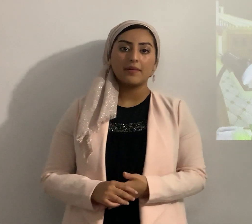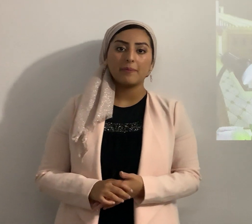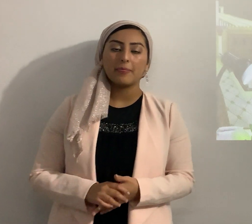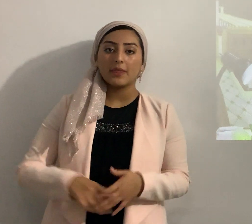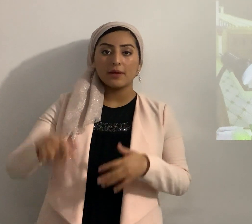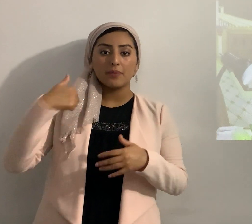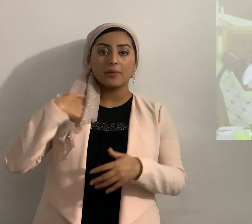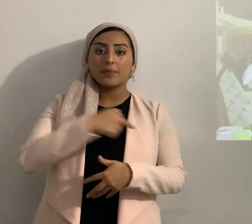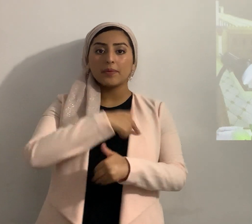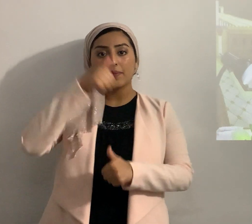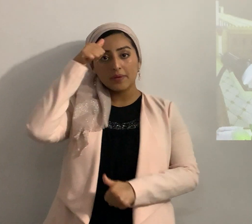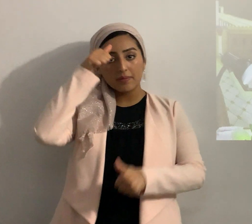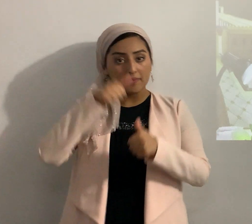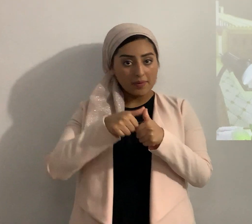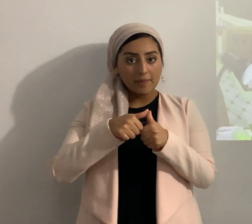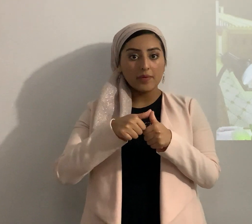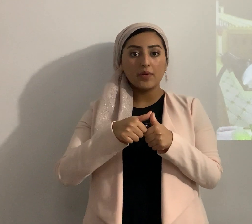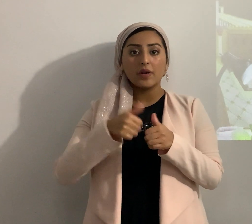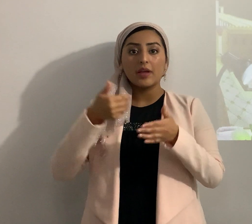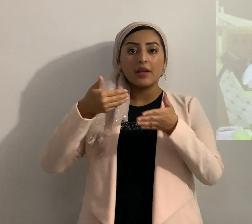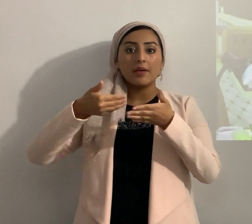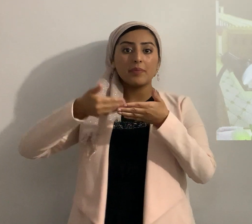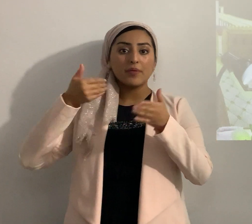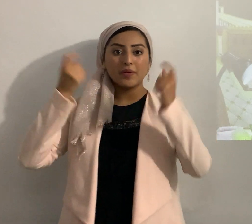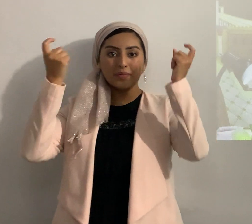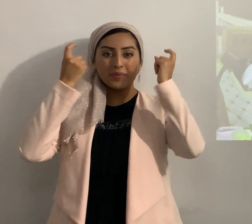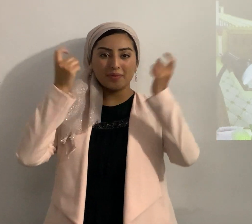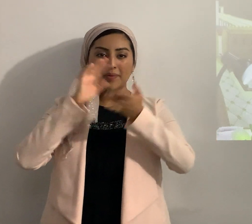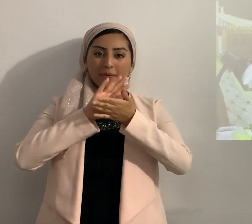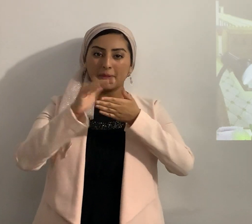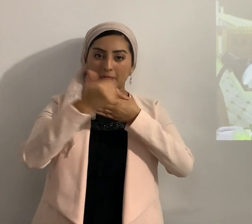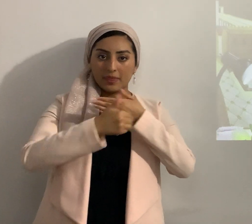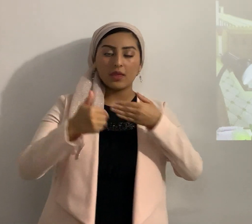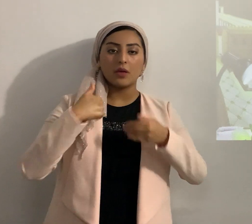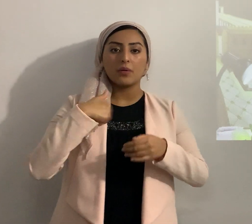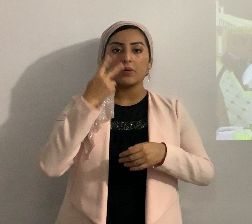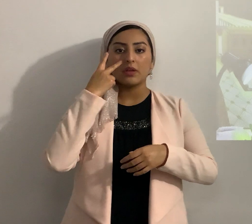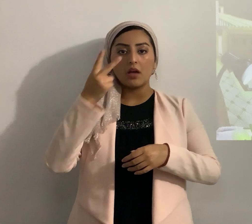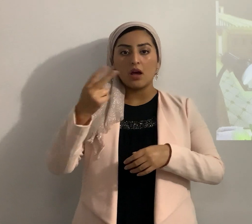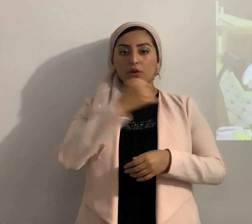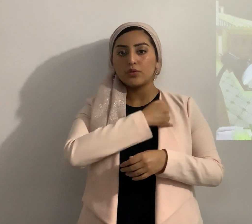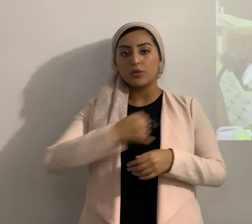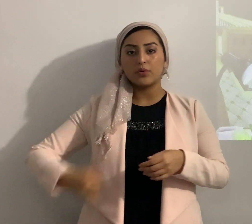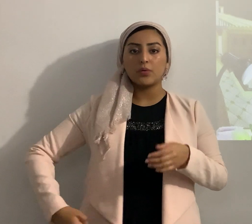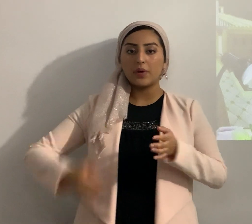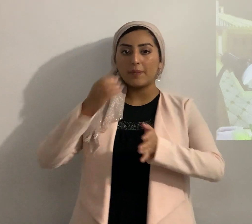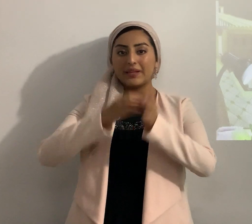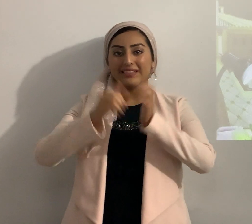recordamos que antes de las fiestas de los panes y nevadura vimos Josué capítulo 10, fue una campaña